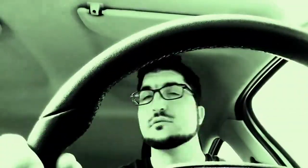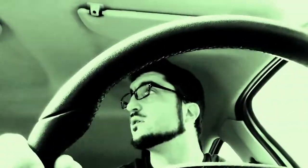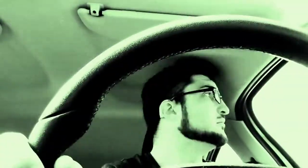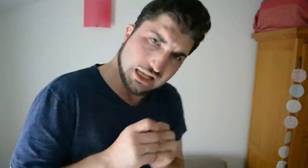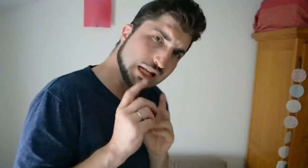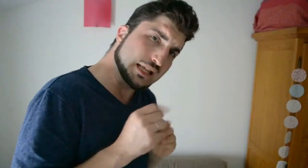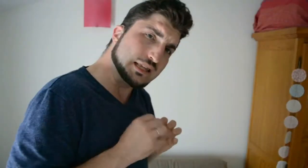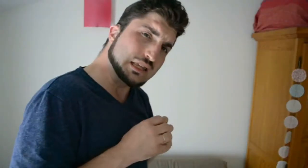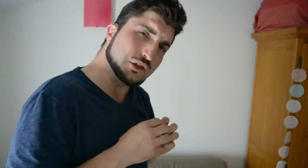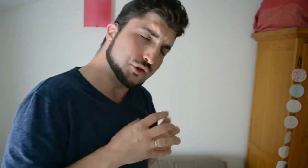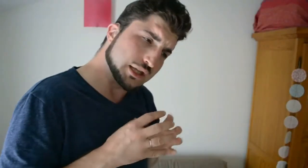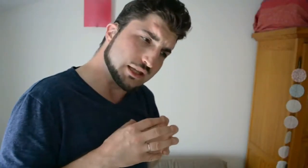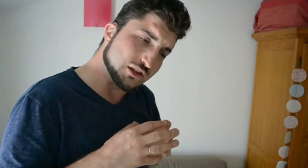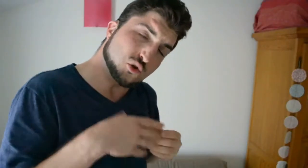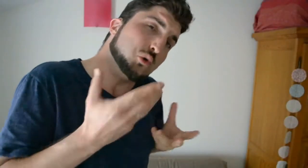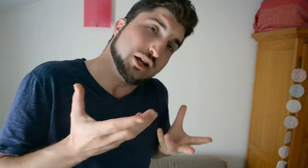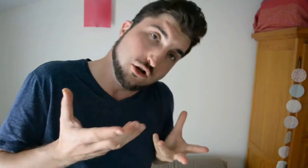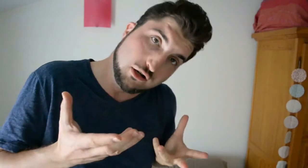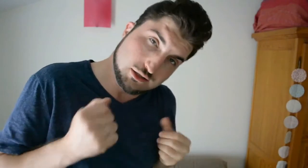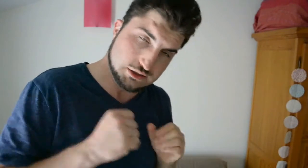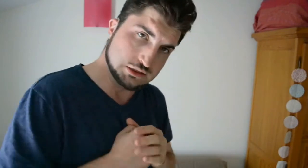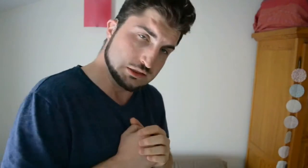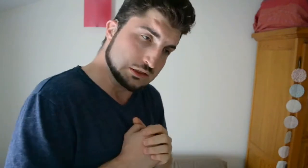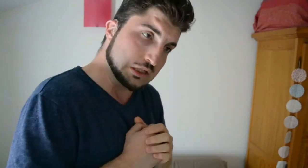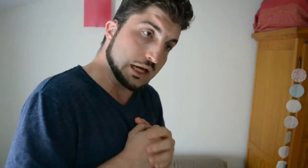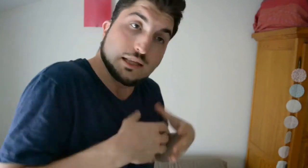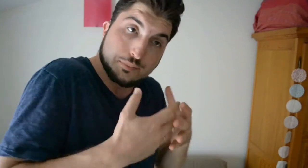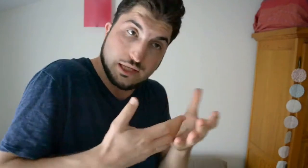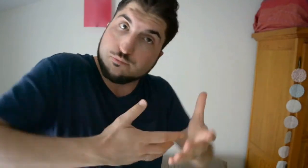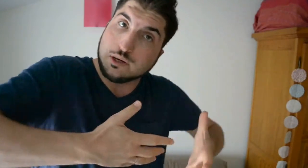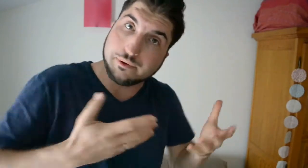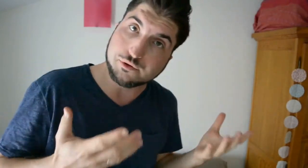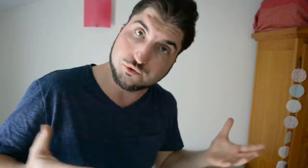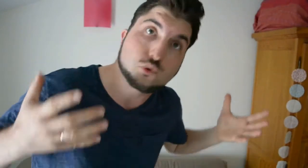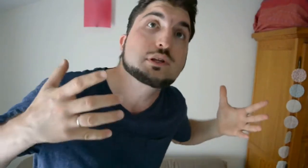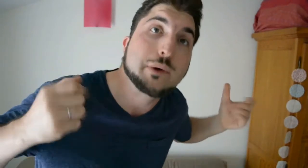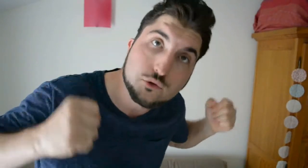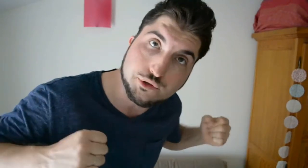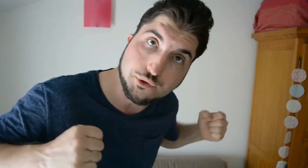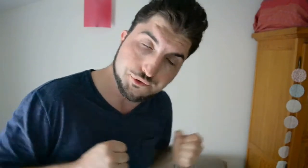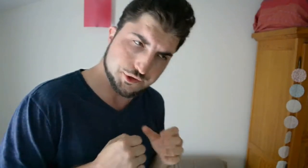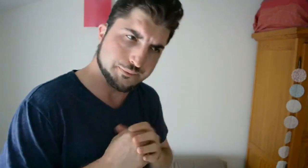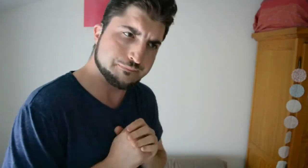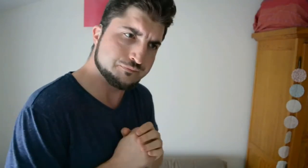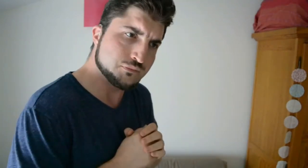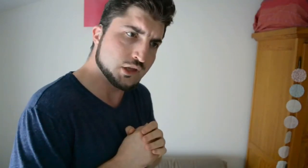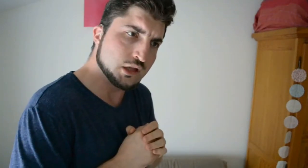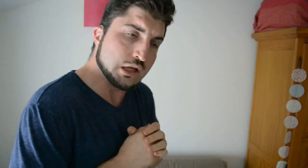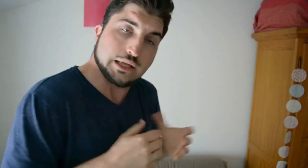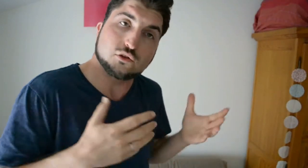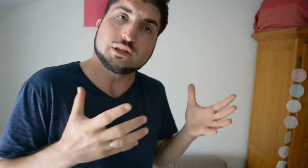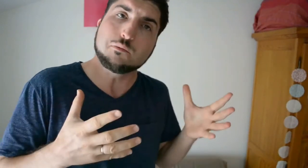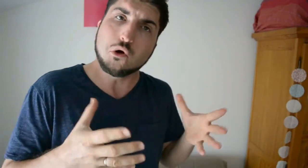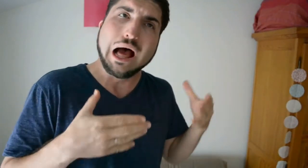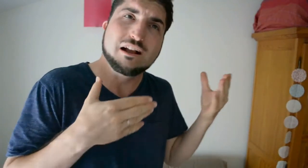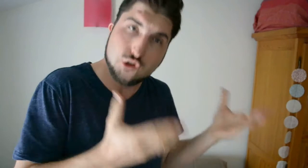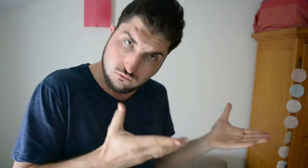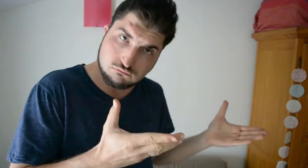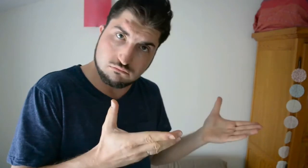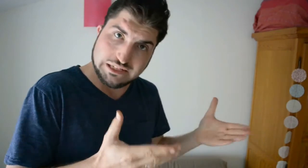Il existe des auto-écoles adaptées pour les personnes sourdes et les malentendantes. Et sur ces éléments, à avion, il